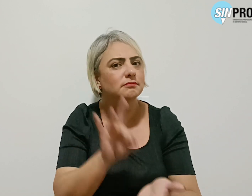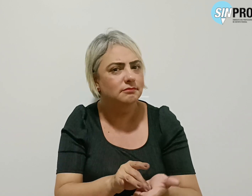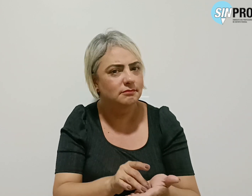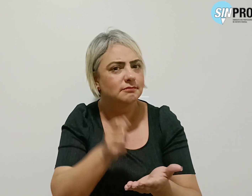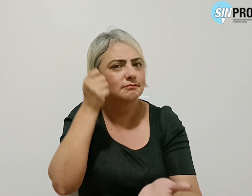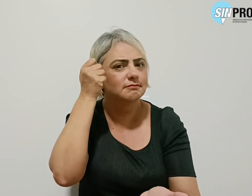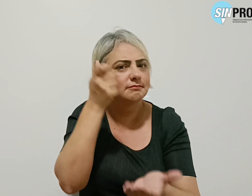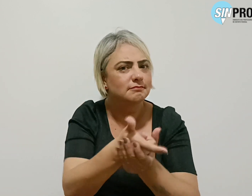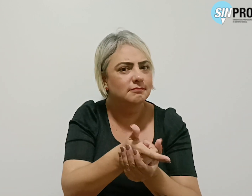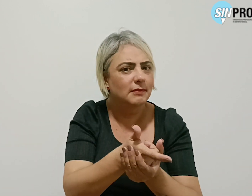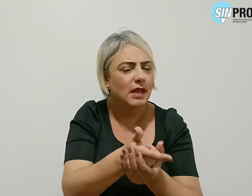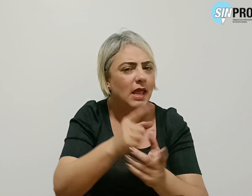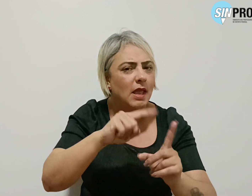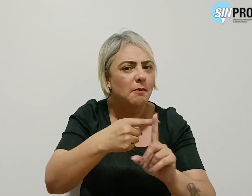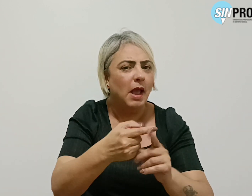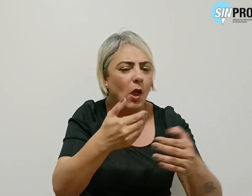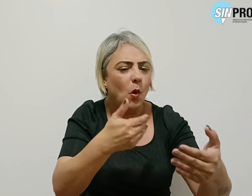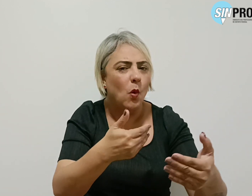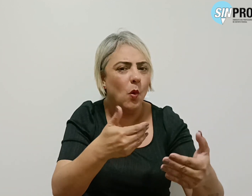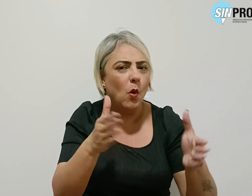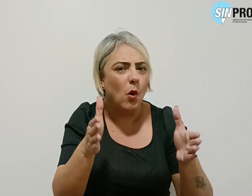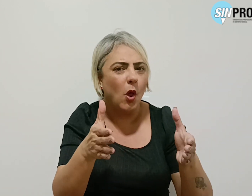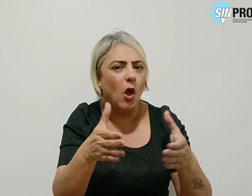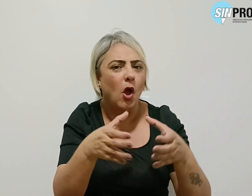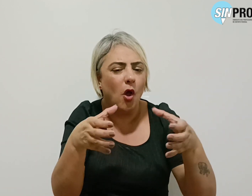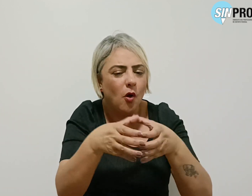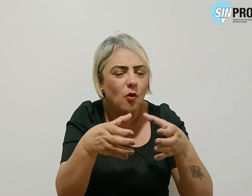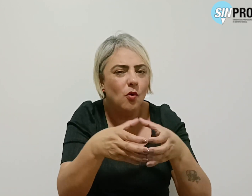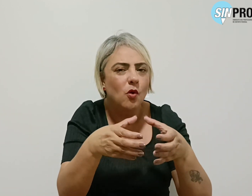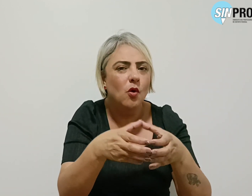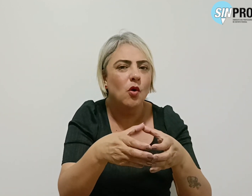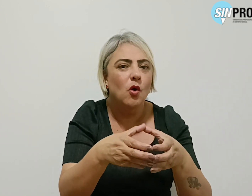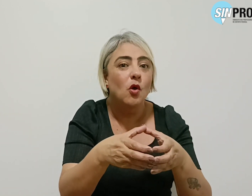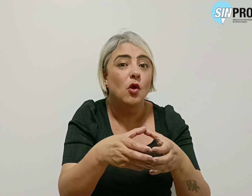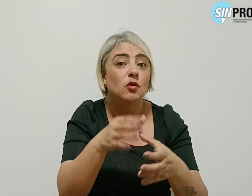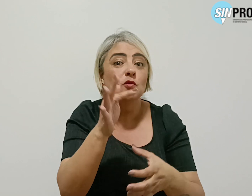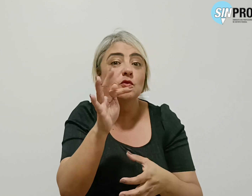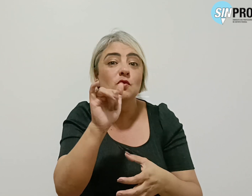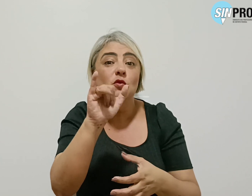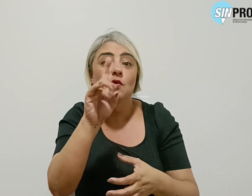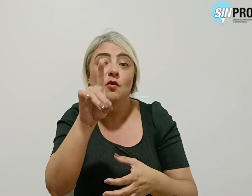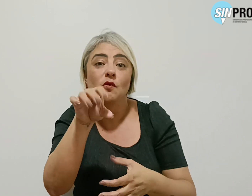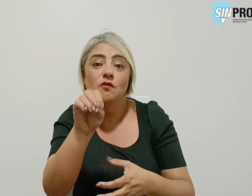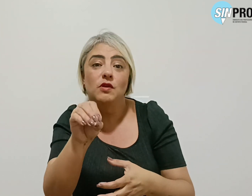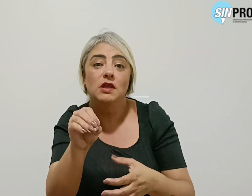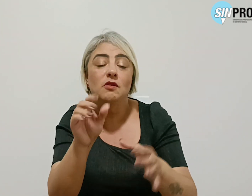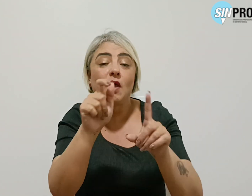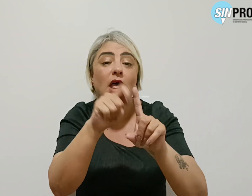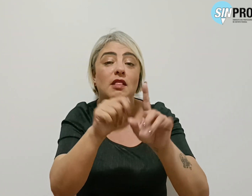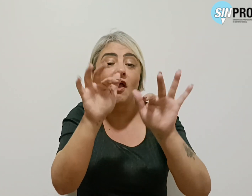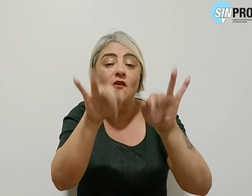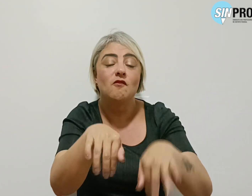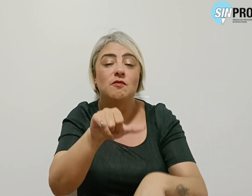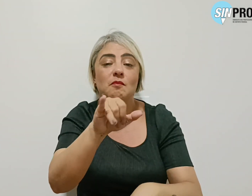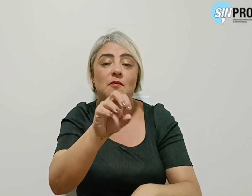pagamento de mais um lote dos exercícios findos até o fim deste mês de maio para